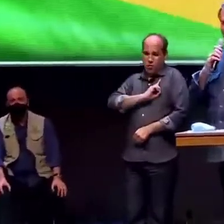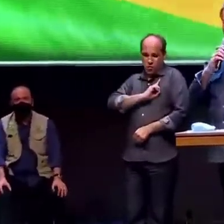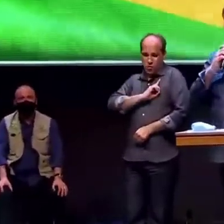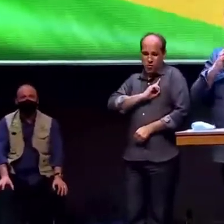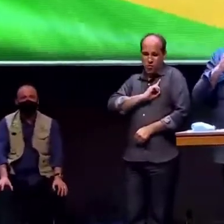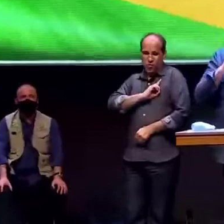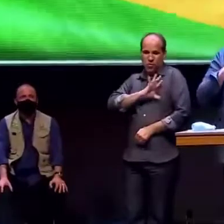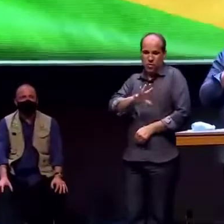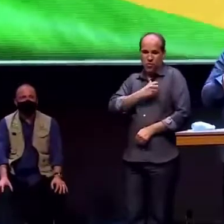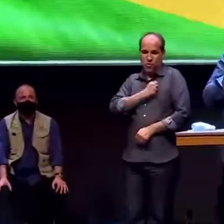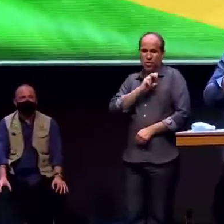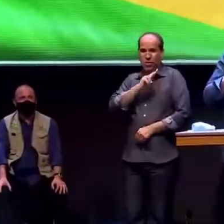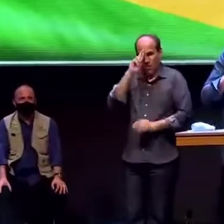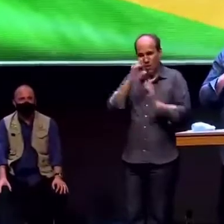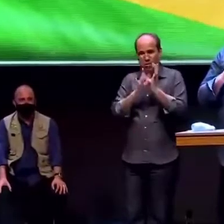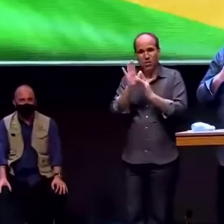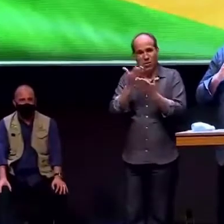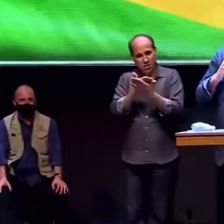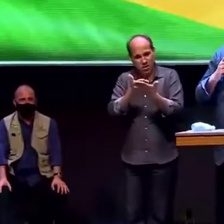em nome de Cristo